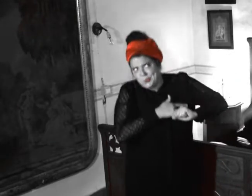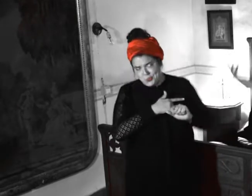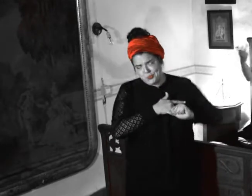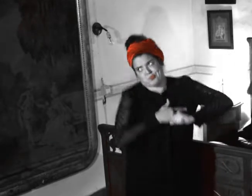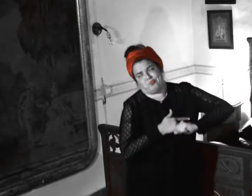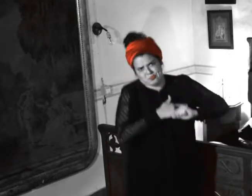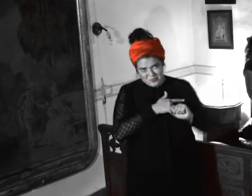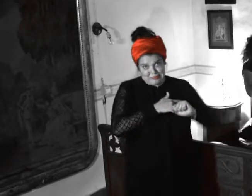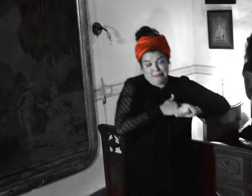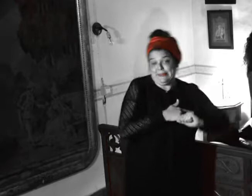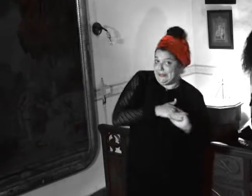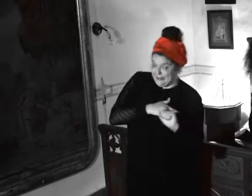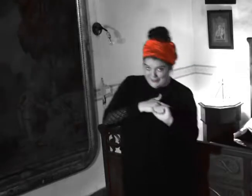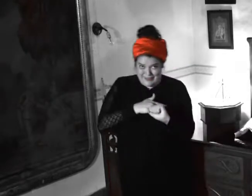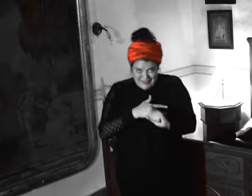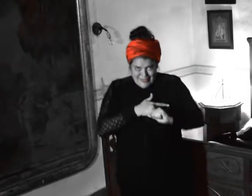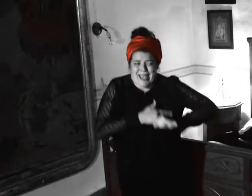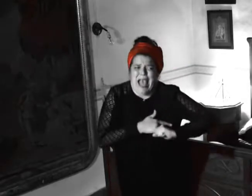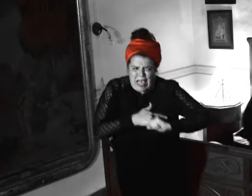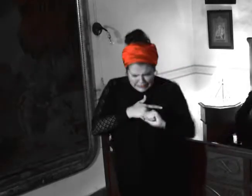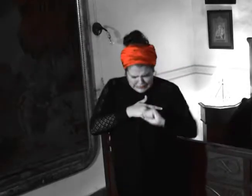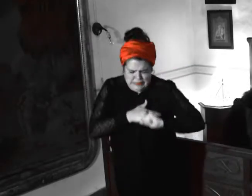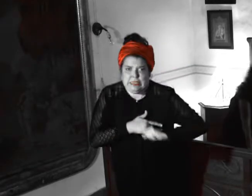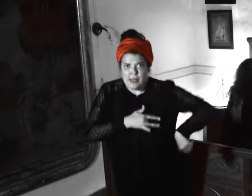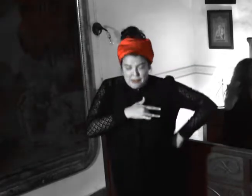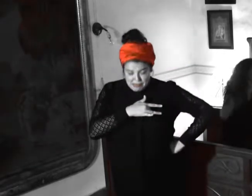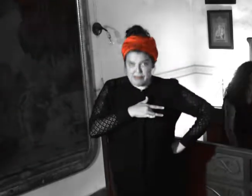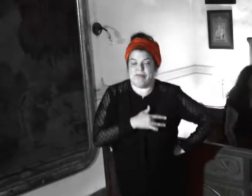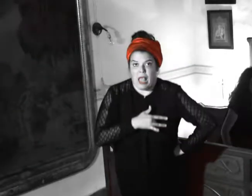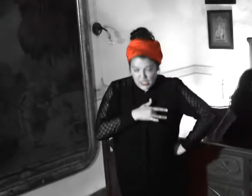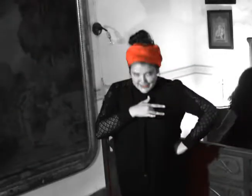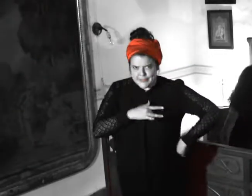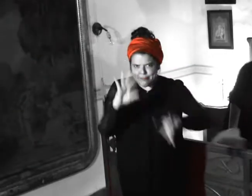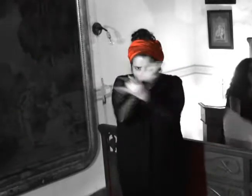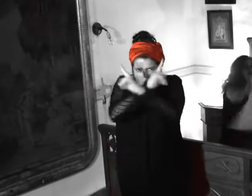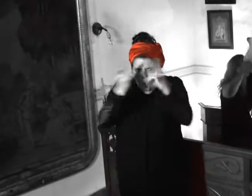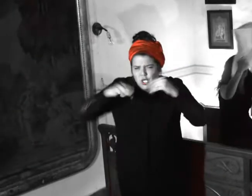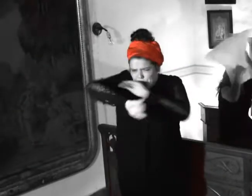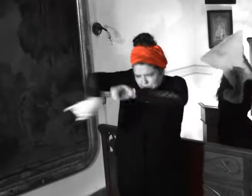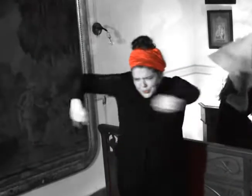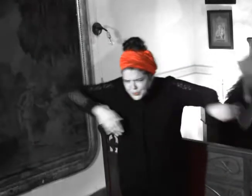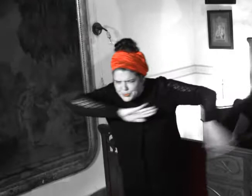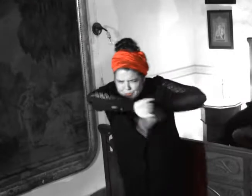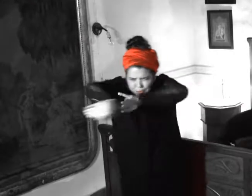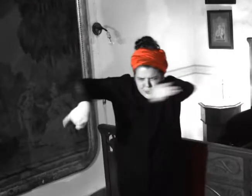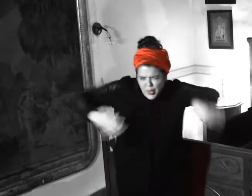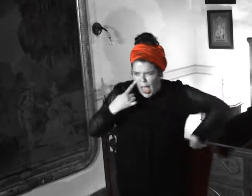madera corazón, ya lo he intentado y no puedo sacar En los bosques me he adentrado,